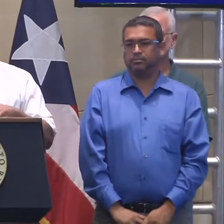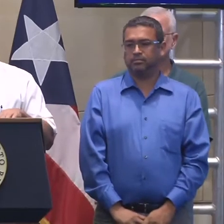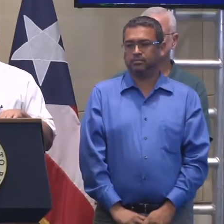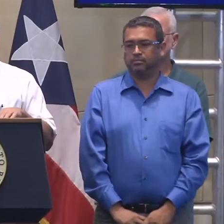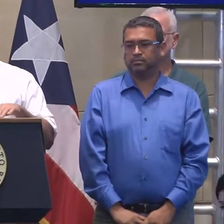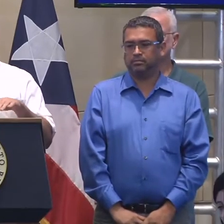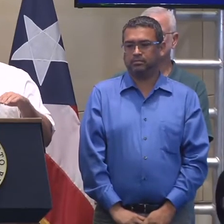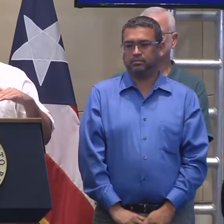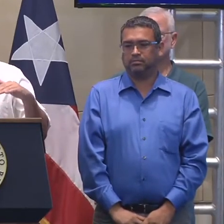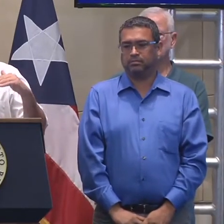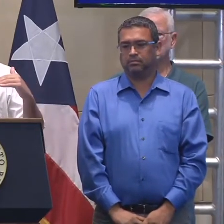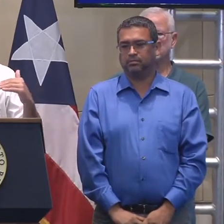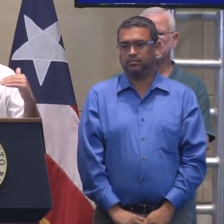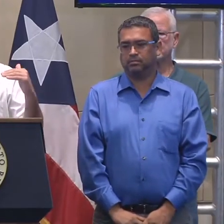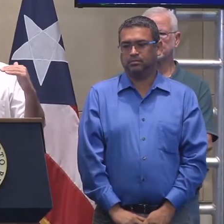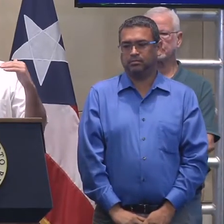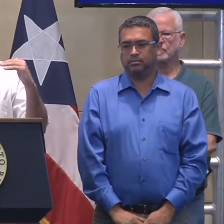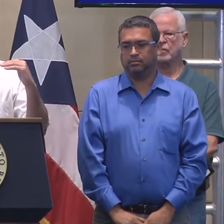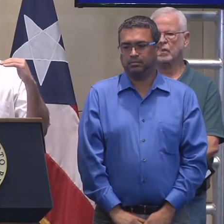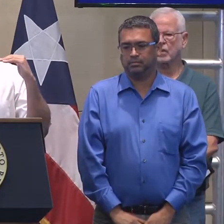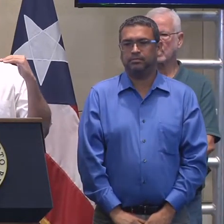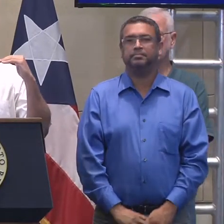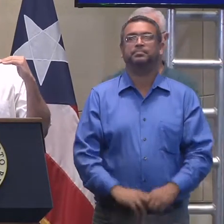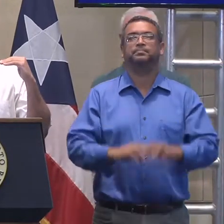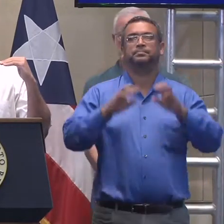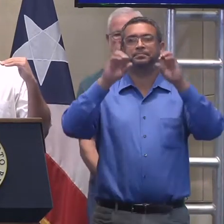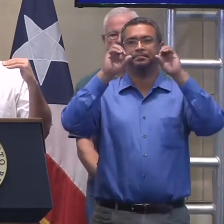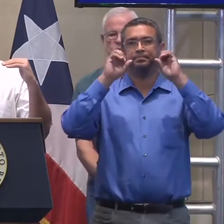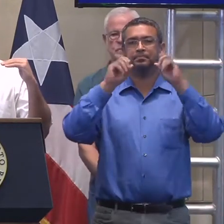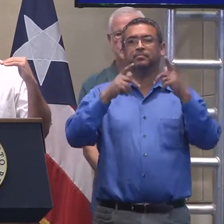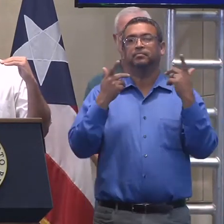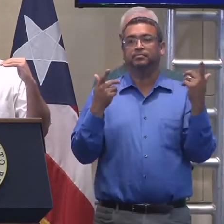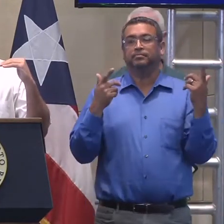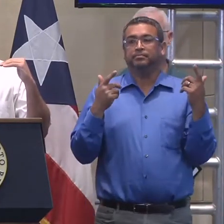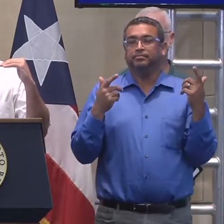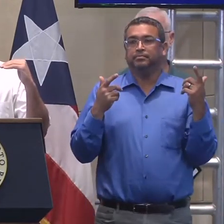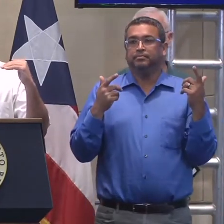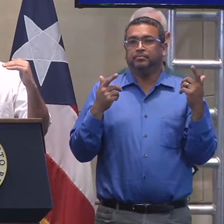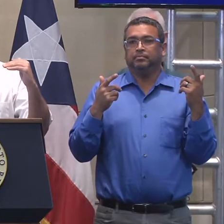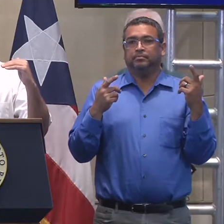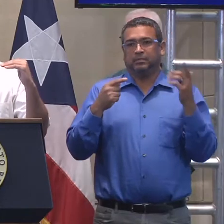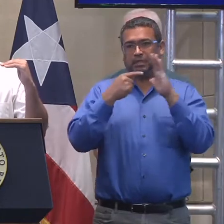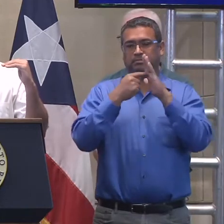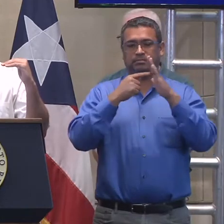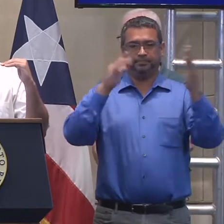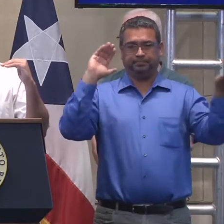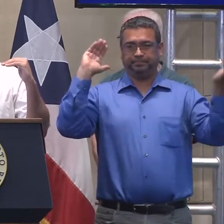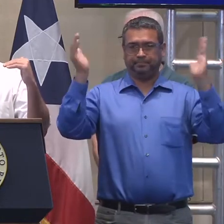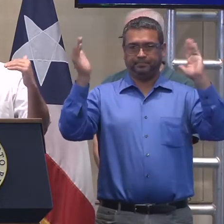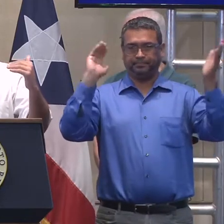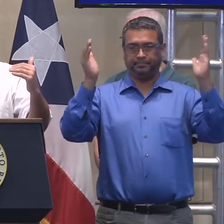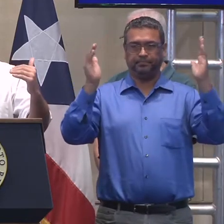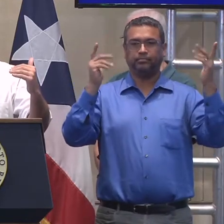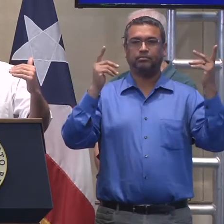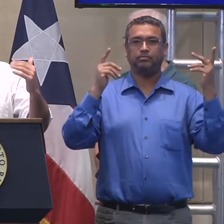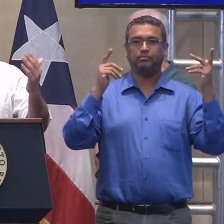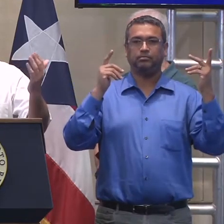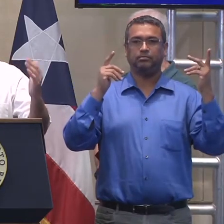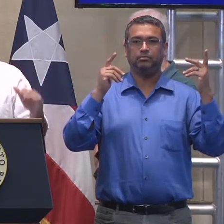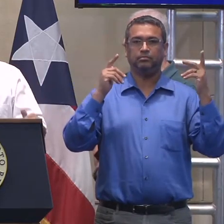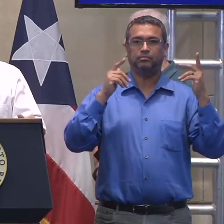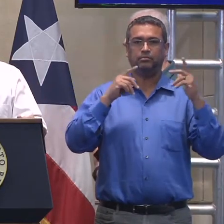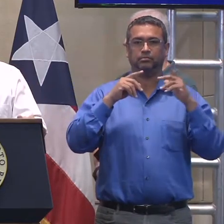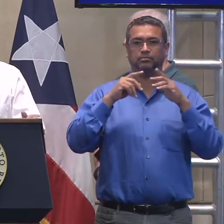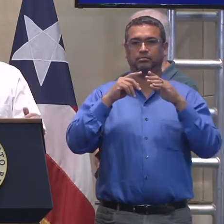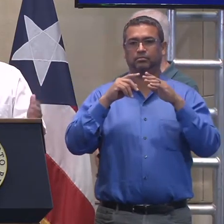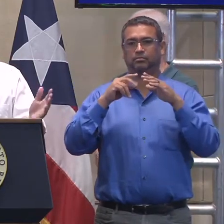se está trabajando, ¿verdad?, con esa data. Recordamos que cuando se va a comparar con la vertiente normal de